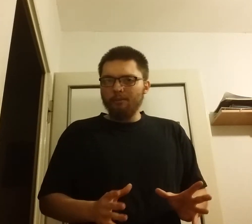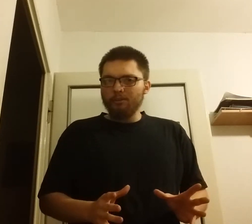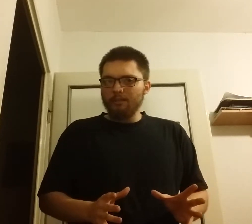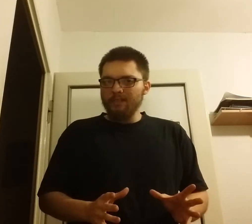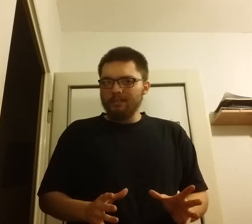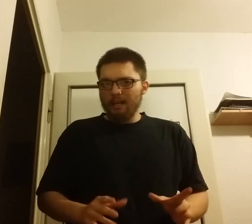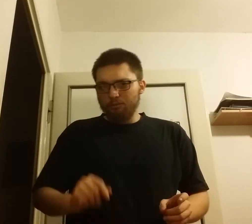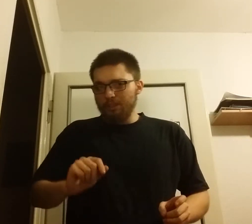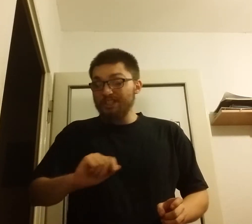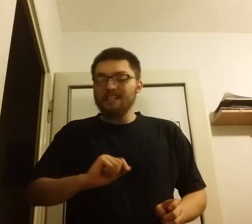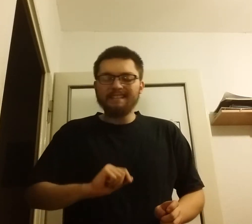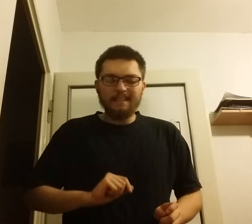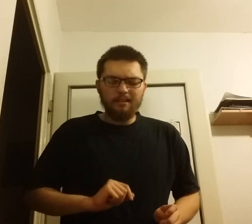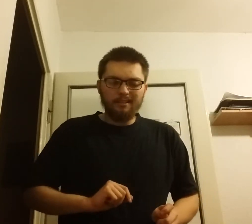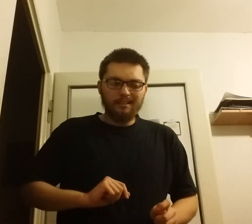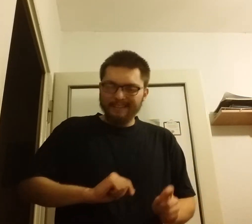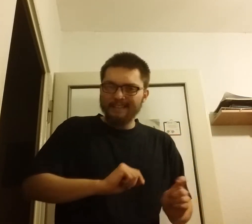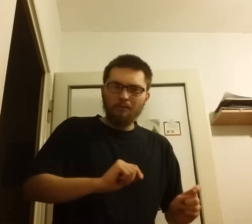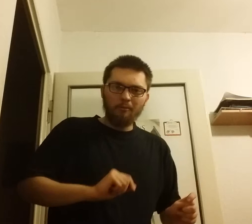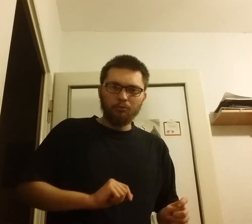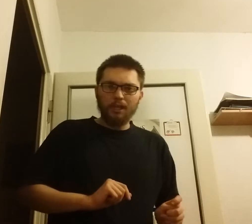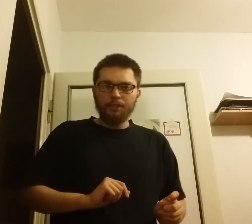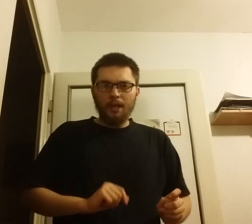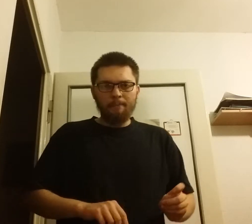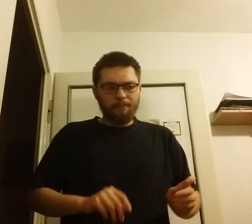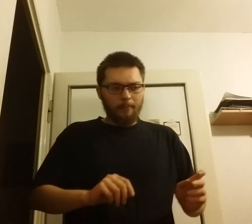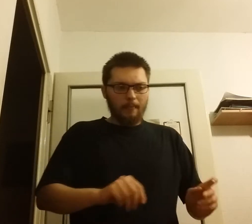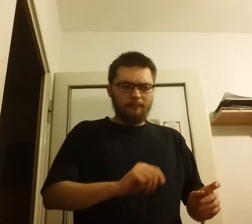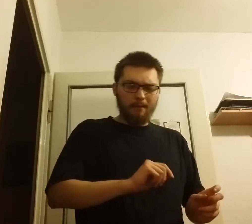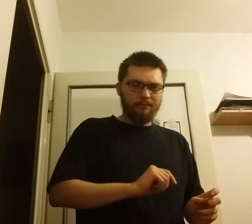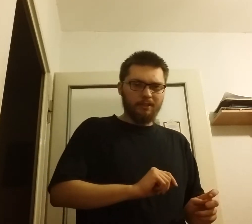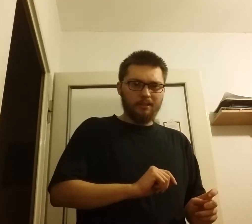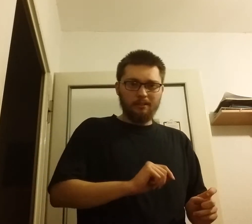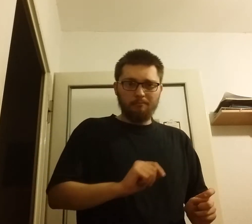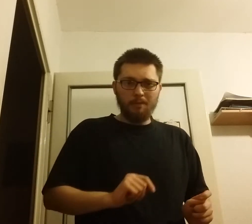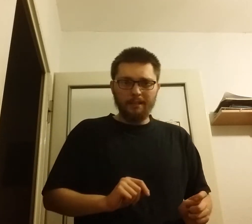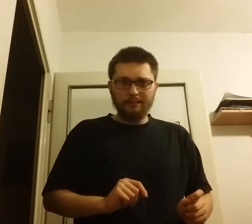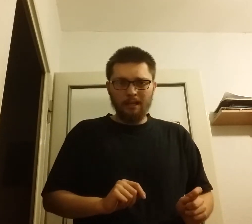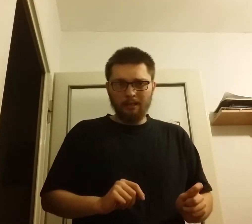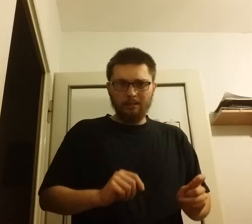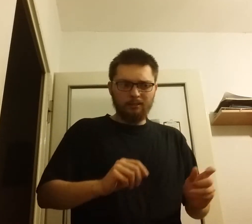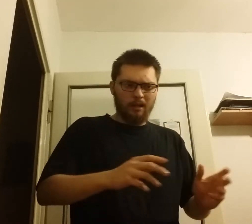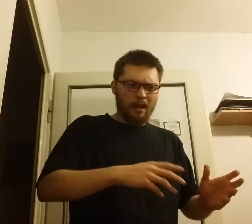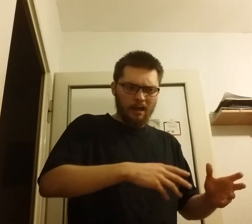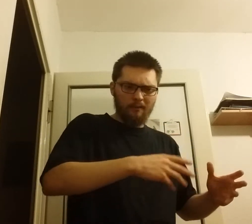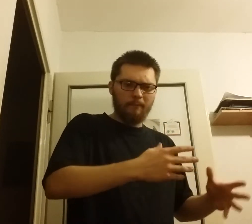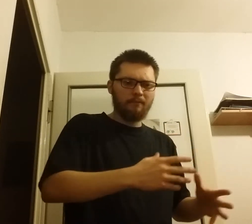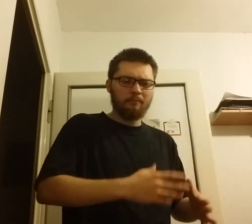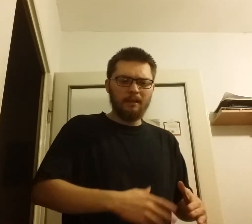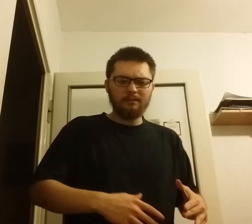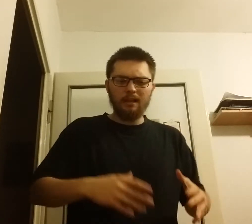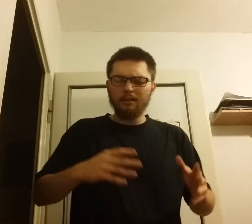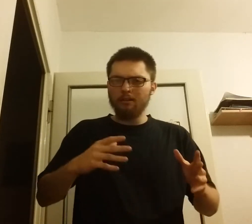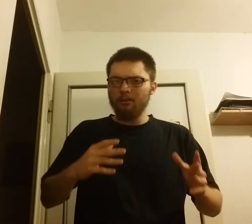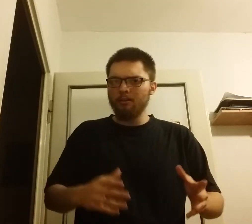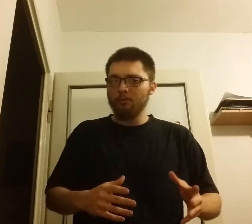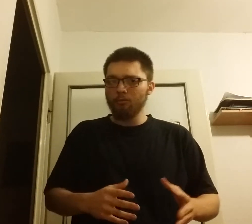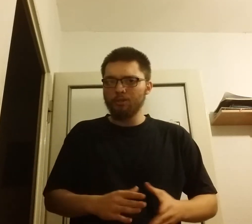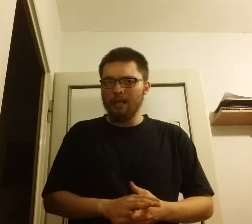bolszewicka tudzież stety załamuje się w pewnych miejscach a w pewnych miejscach rusza